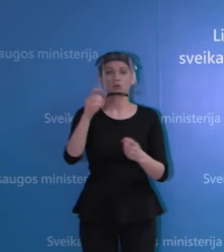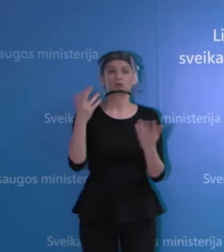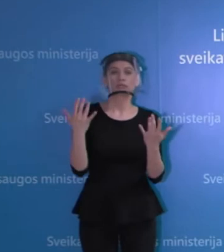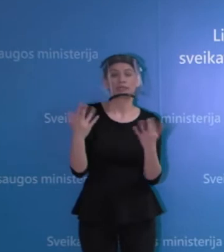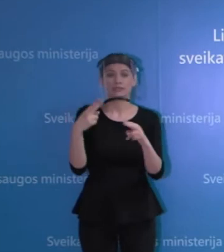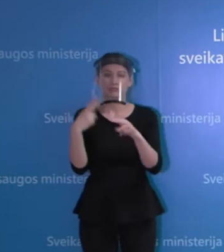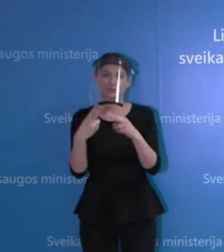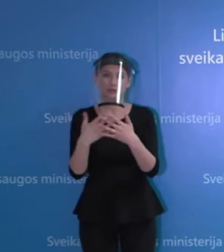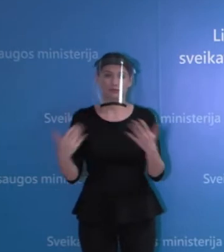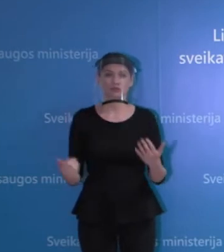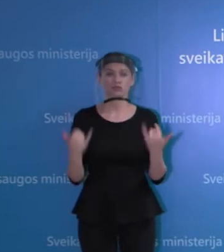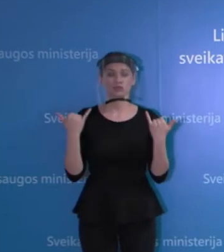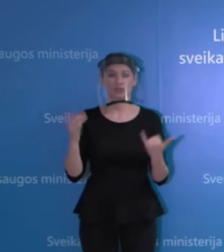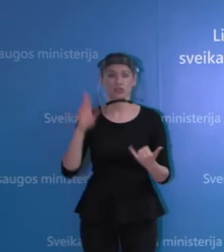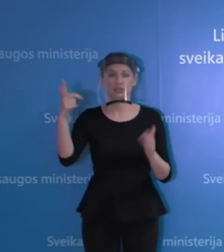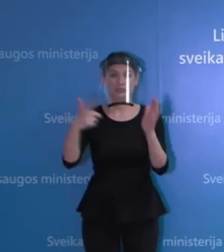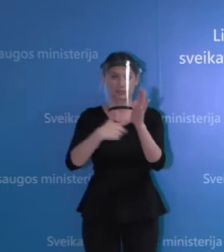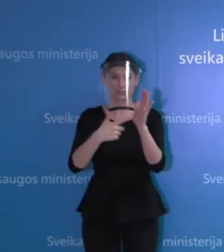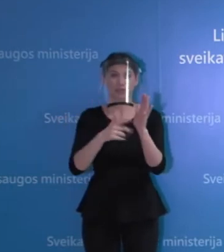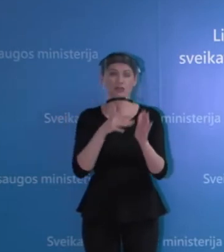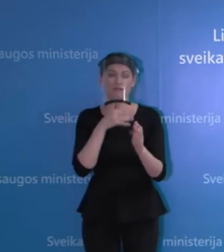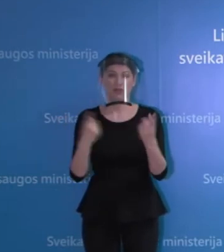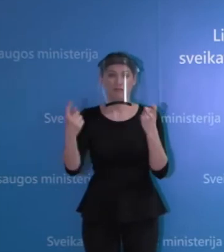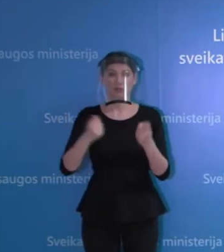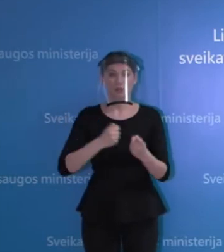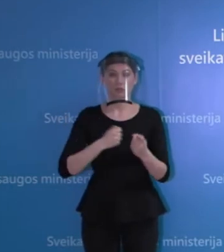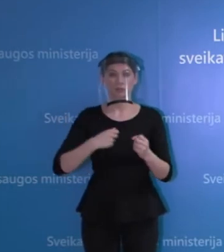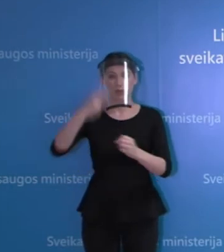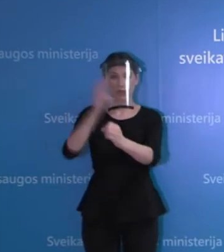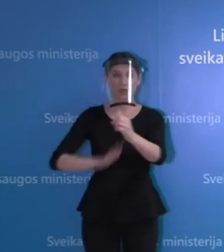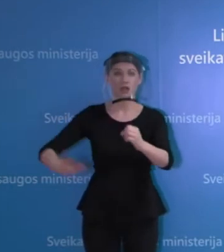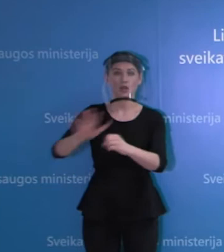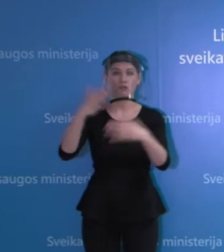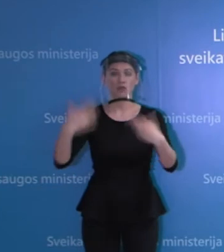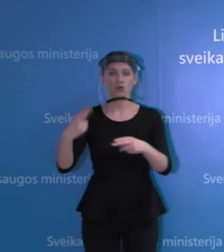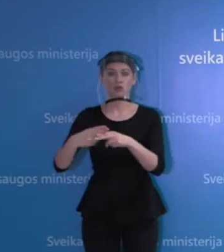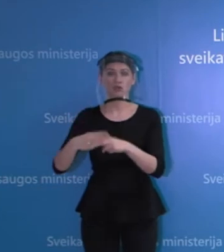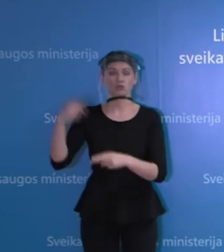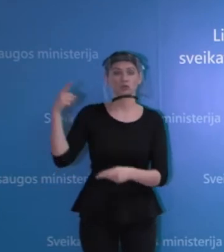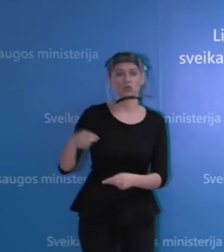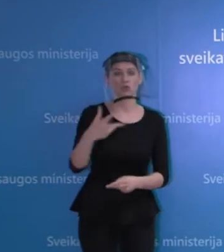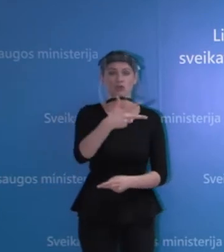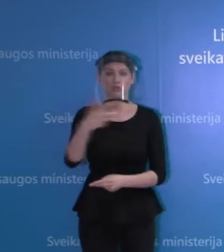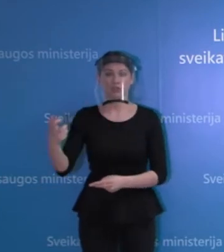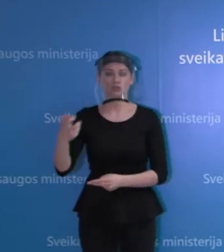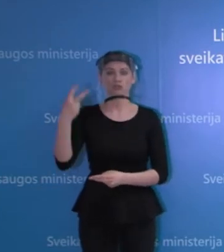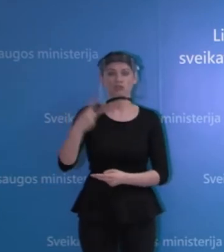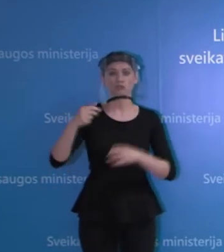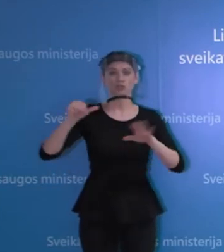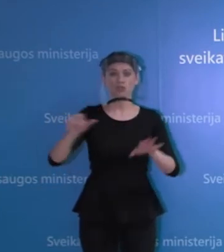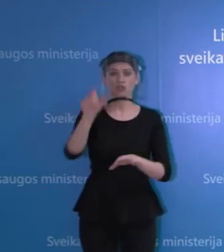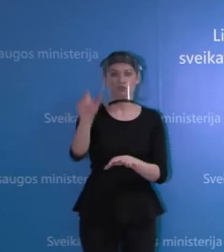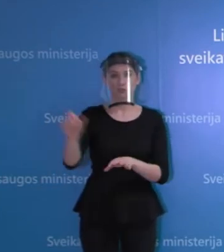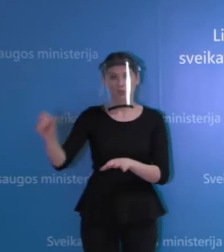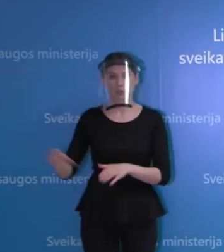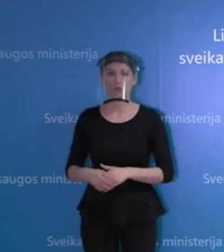septintos valandos ryto duomenėmis Lietuvoje turim patvirtintus 1326 atvejus.